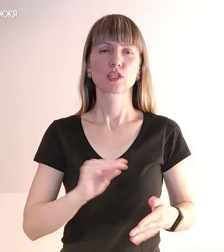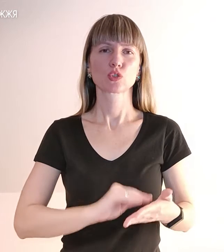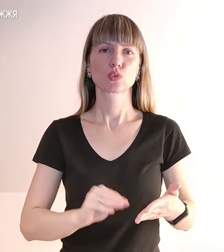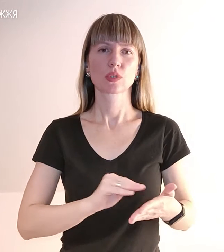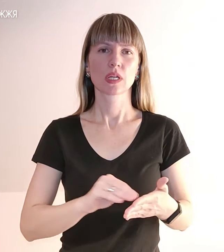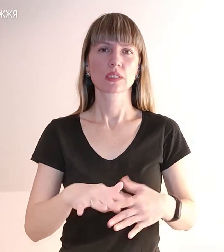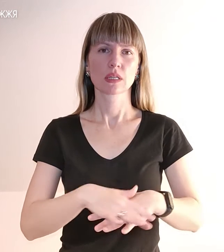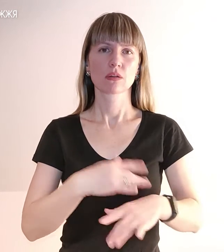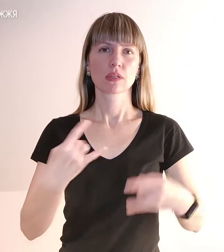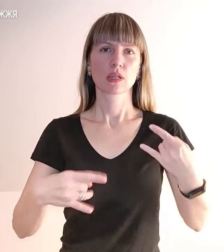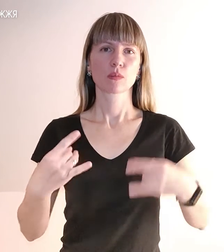Суспільного.